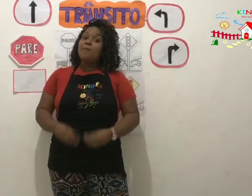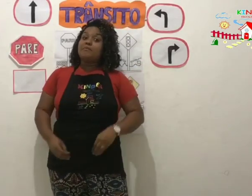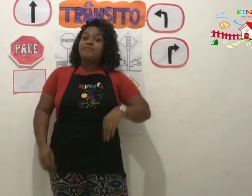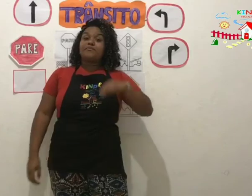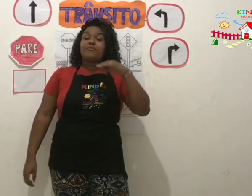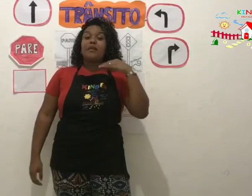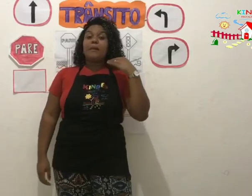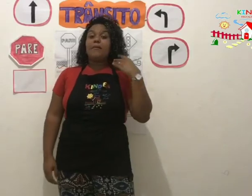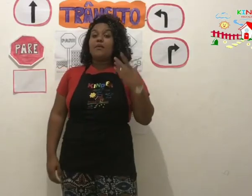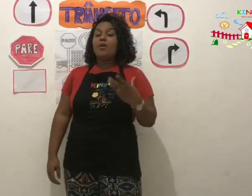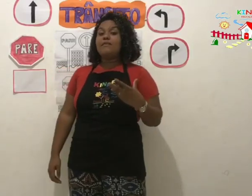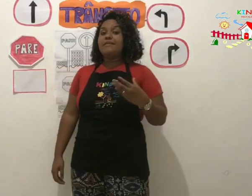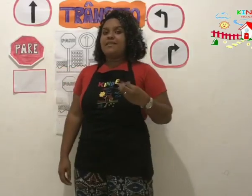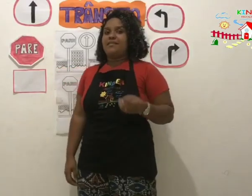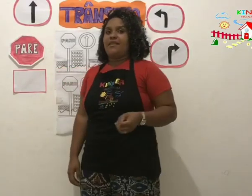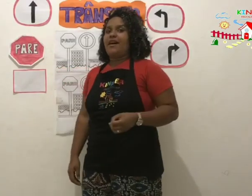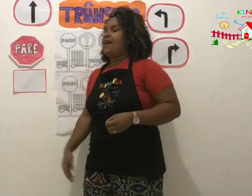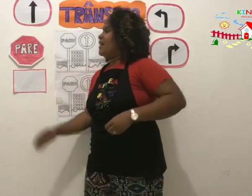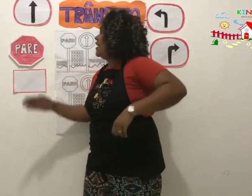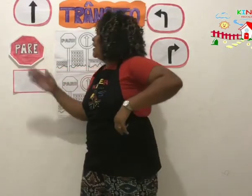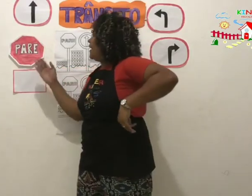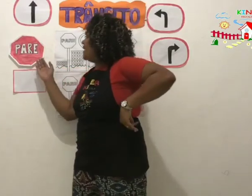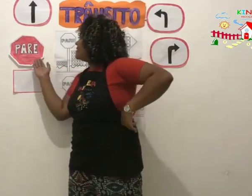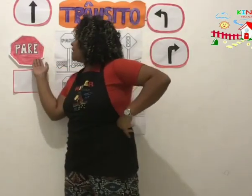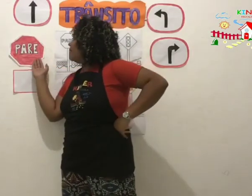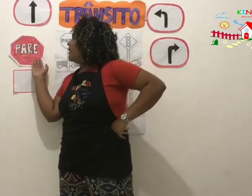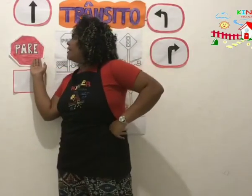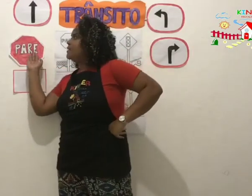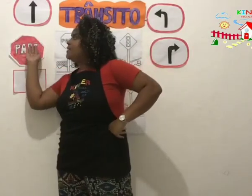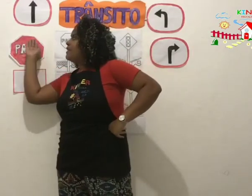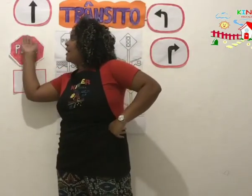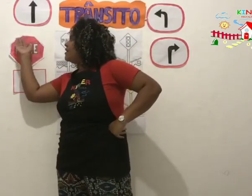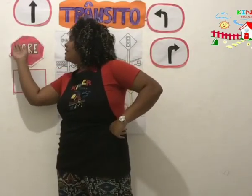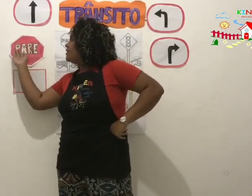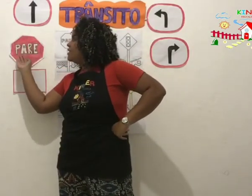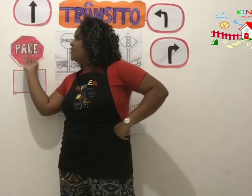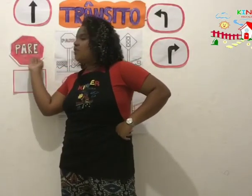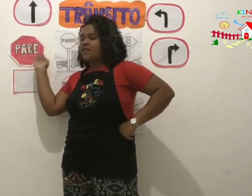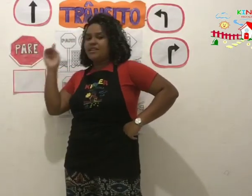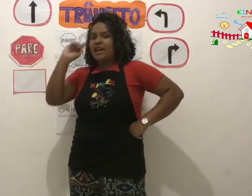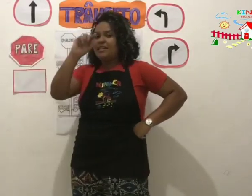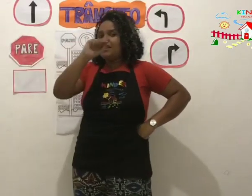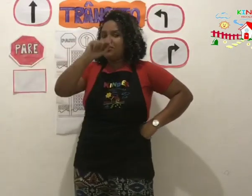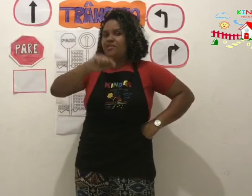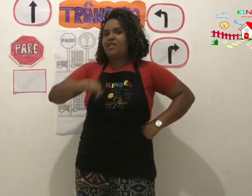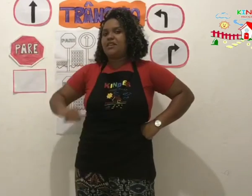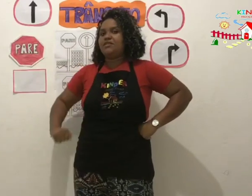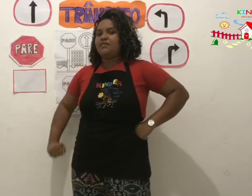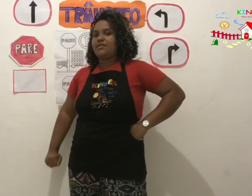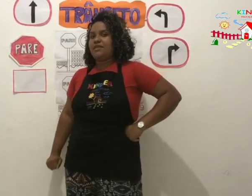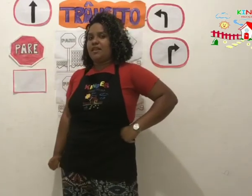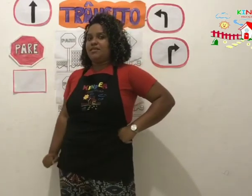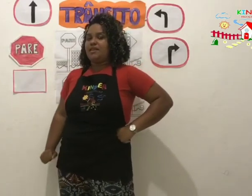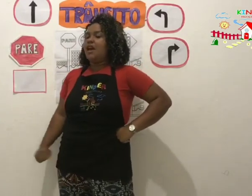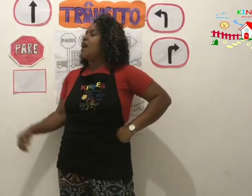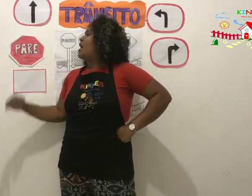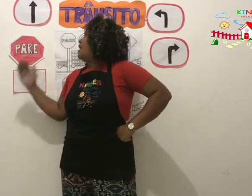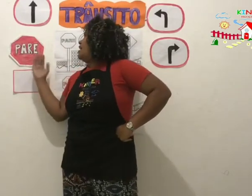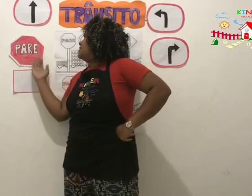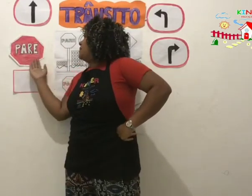observar essa plaquinha aqui, ó, que está aí na atividade de vocês. Essa